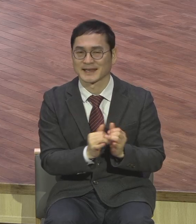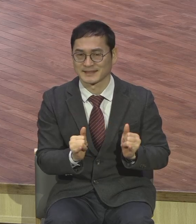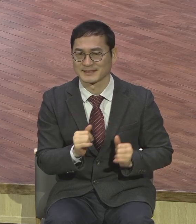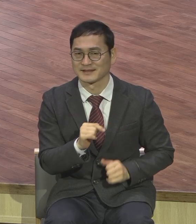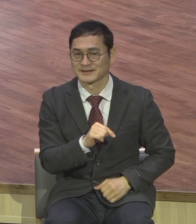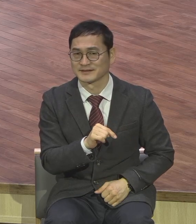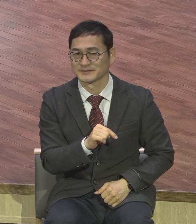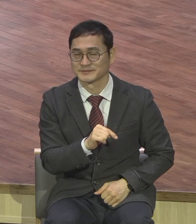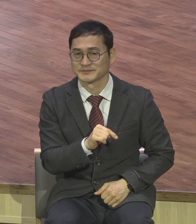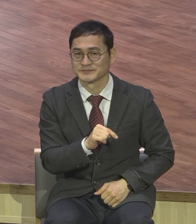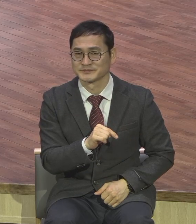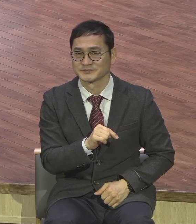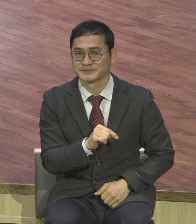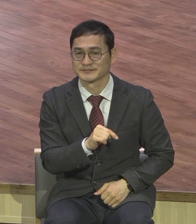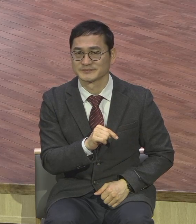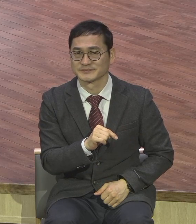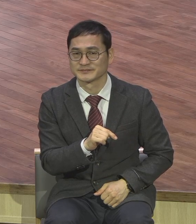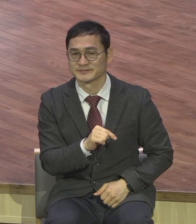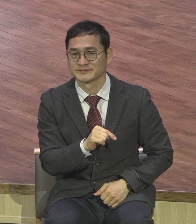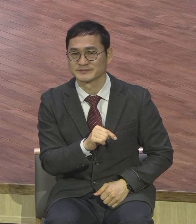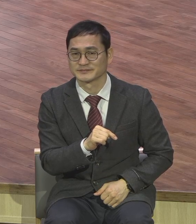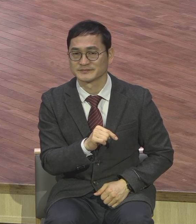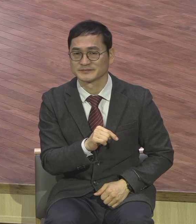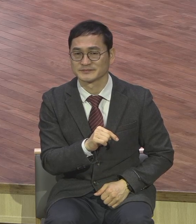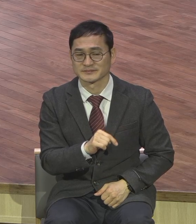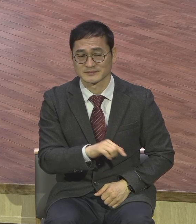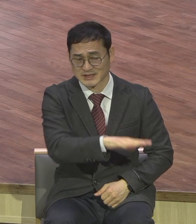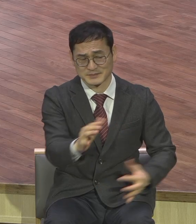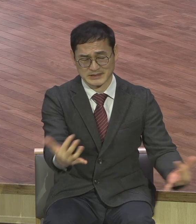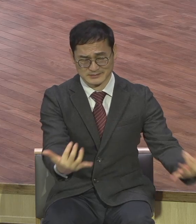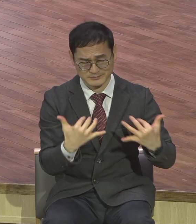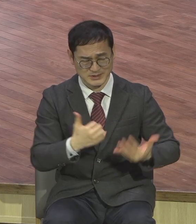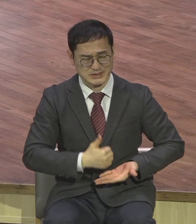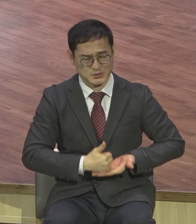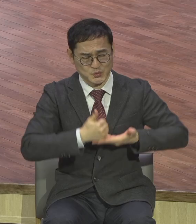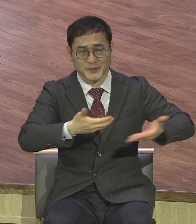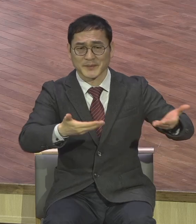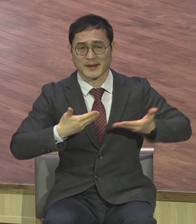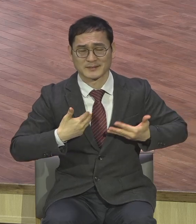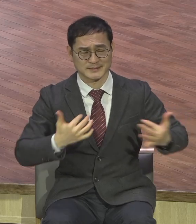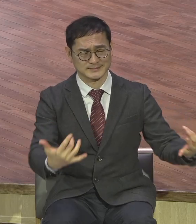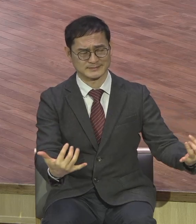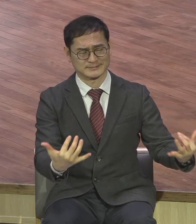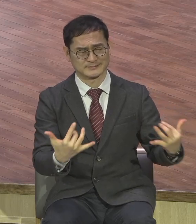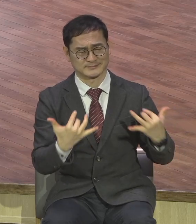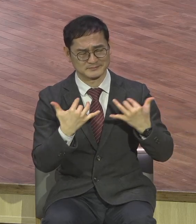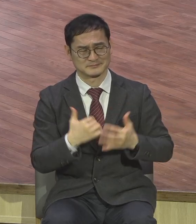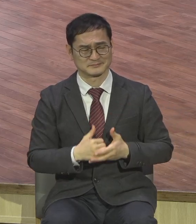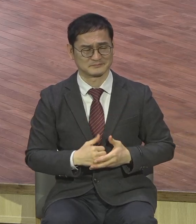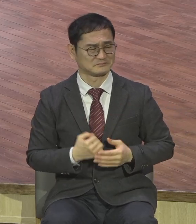가장 존경받던 종교 지도자들 이들은 무리가